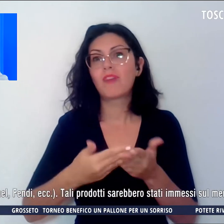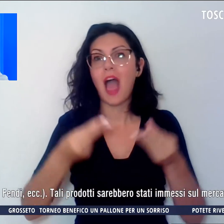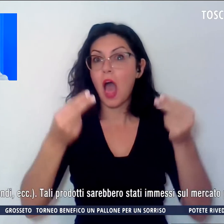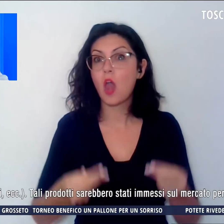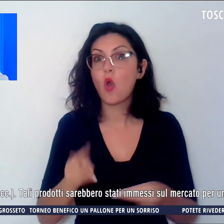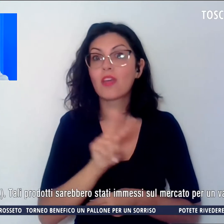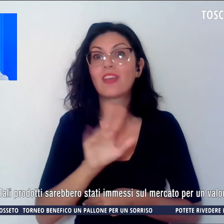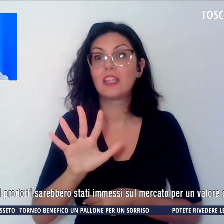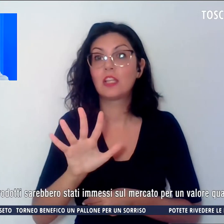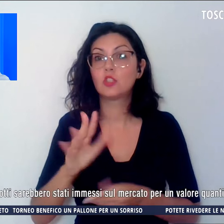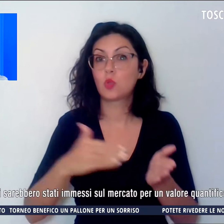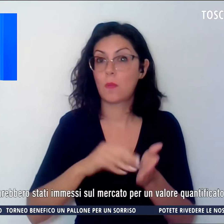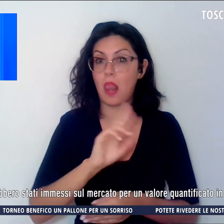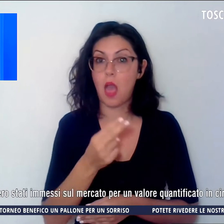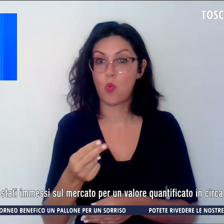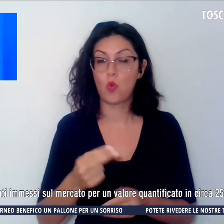mila euro.